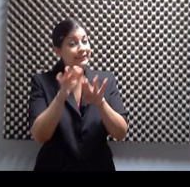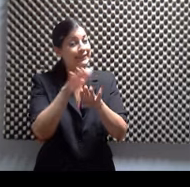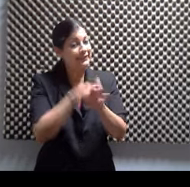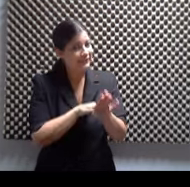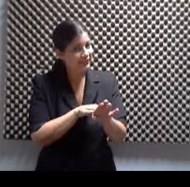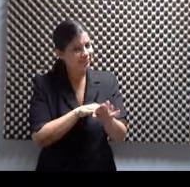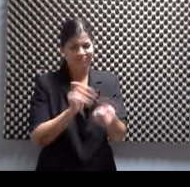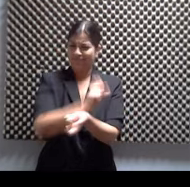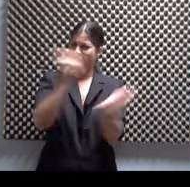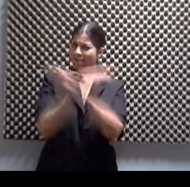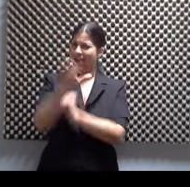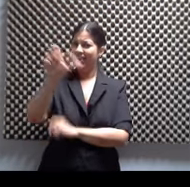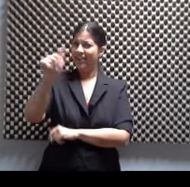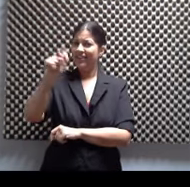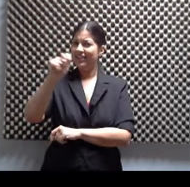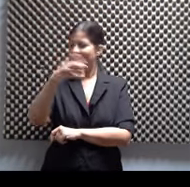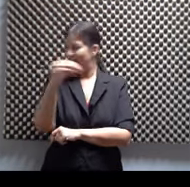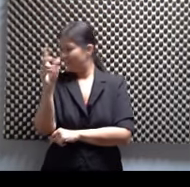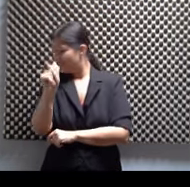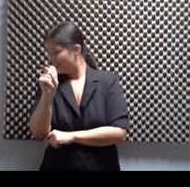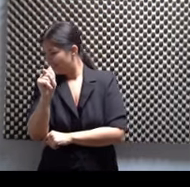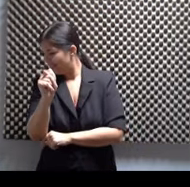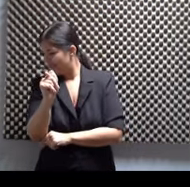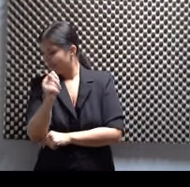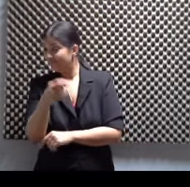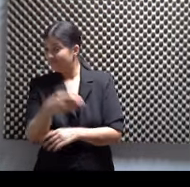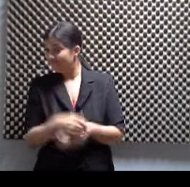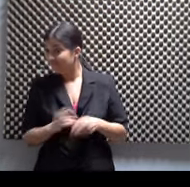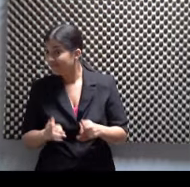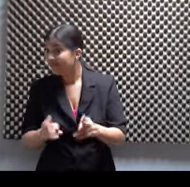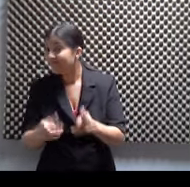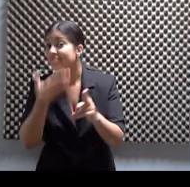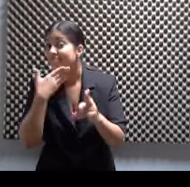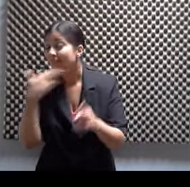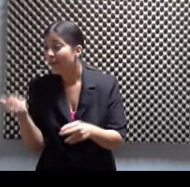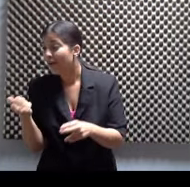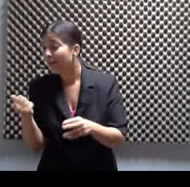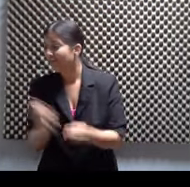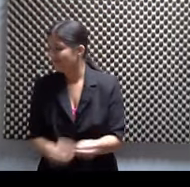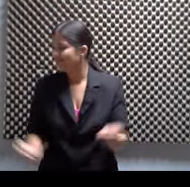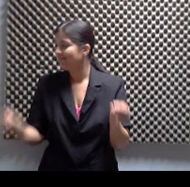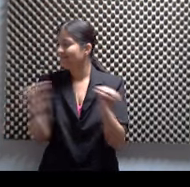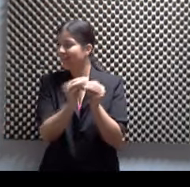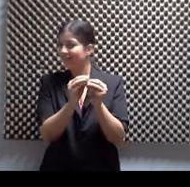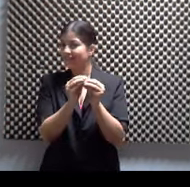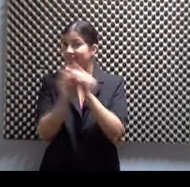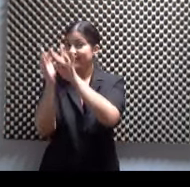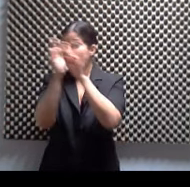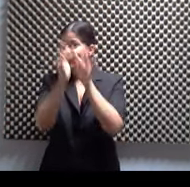Cambia, AT&T. Tu equipo móvil corre mejor y hace más en la red 4G más avanzada. AT&T.